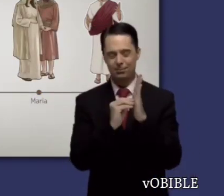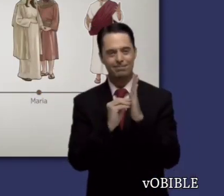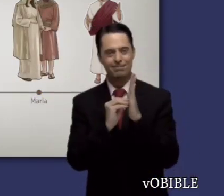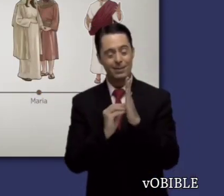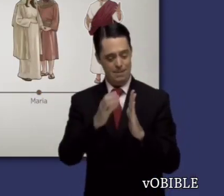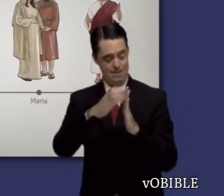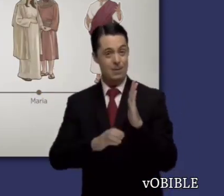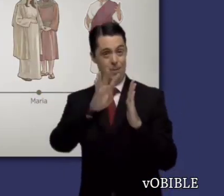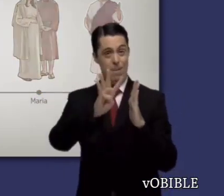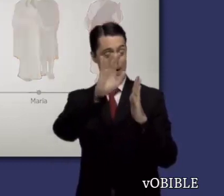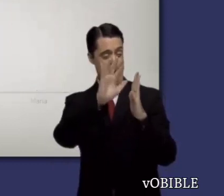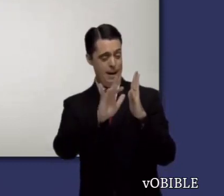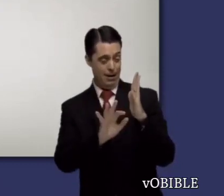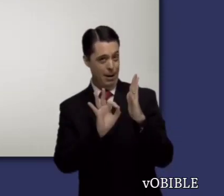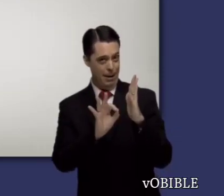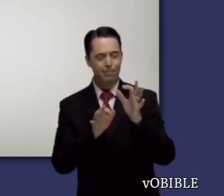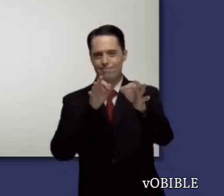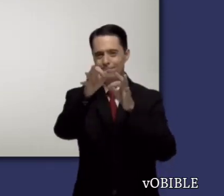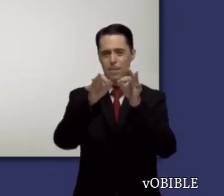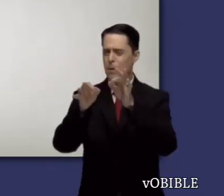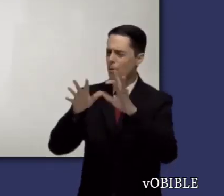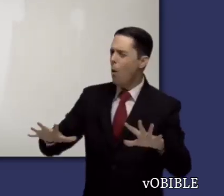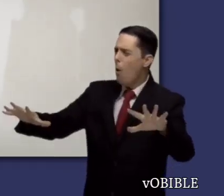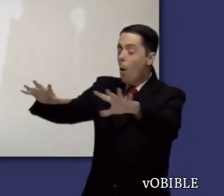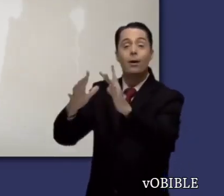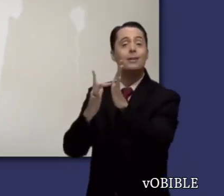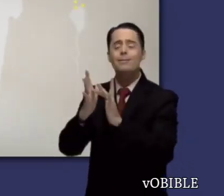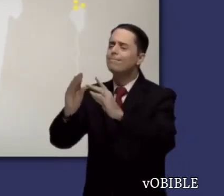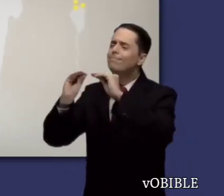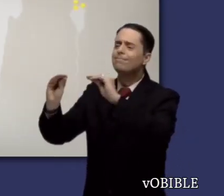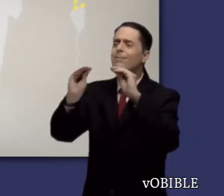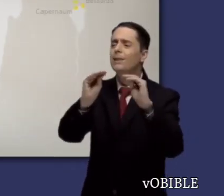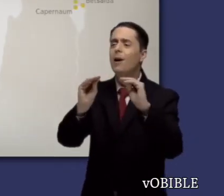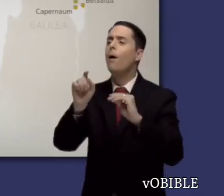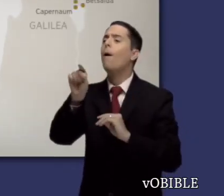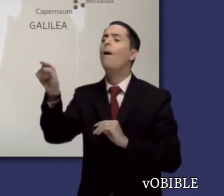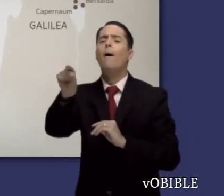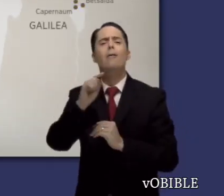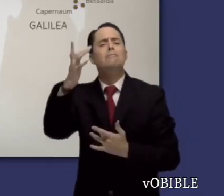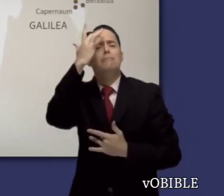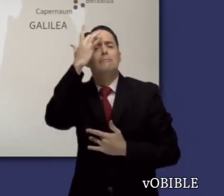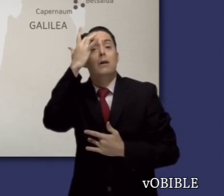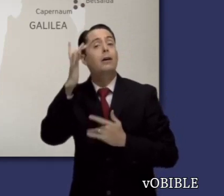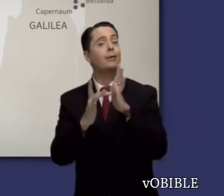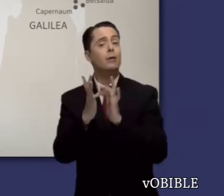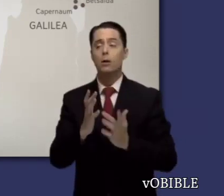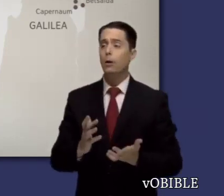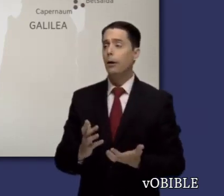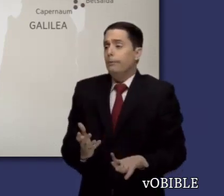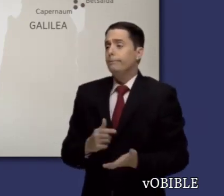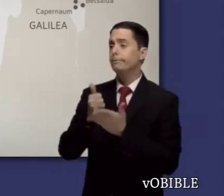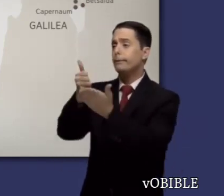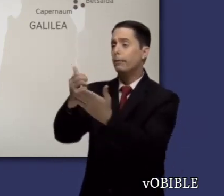Adán, hijo de Dios. Los capítulos 4 a 9 narran la predicación y las curaciones que Jesús efectuó